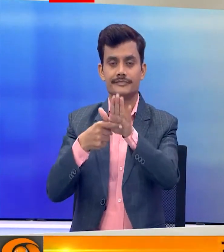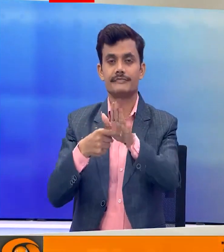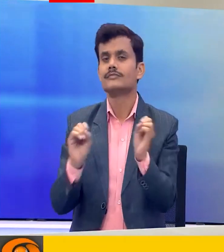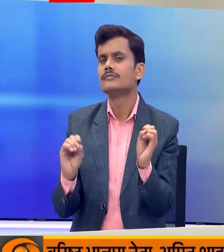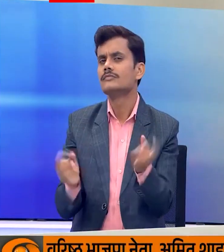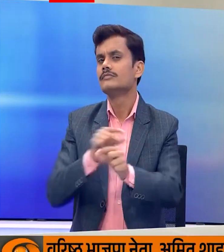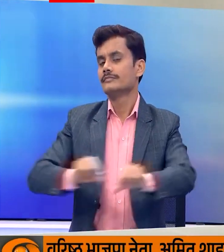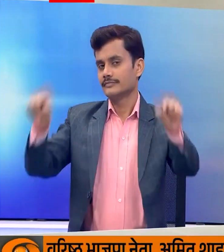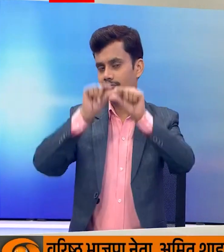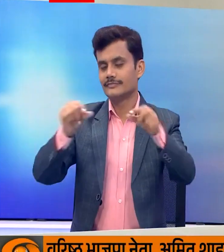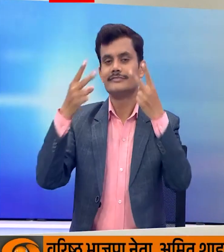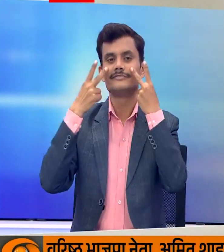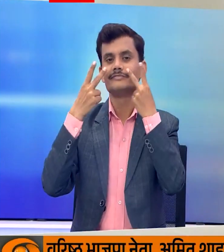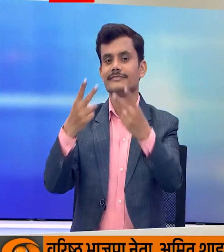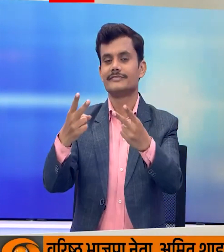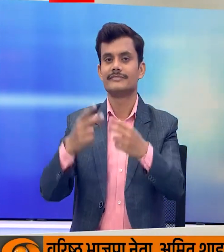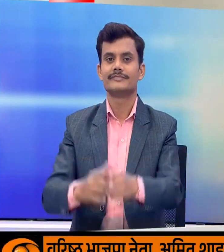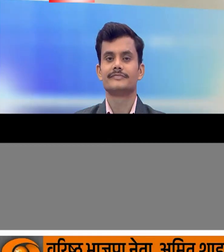शुरुआत सुर्ख्यों के साथ